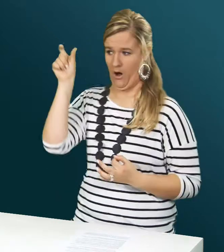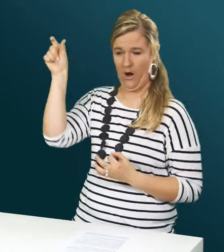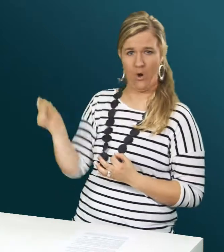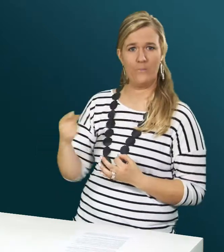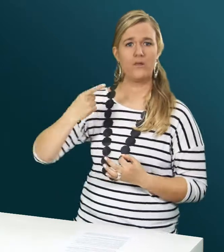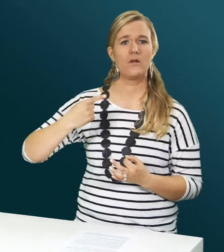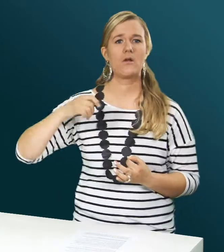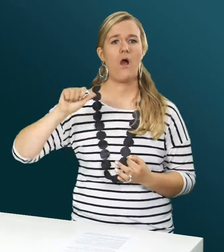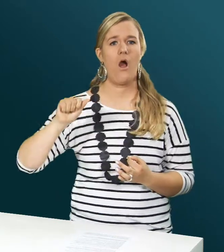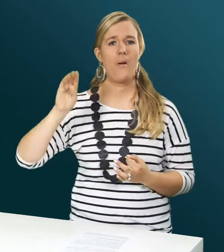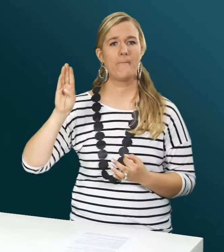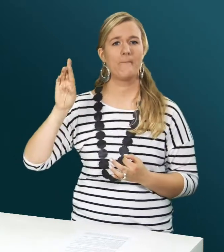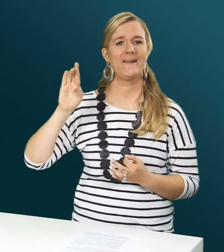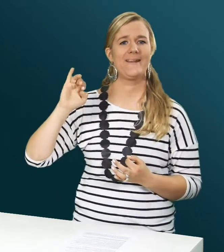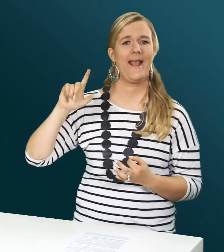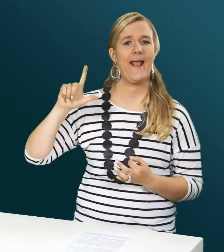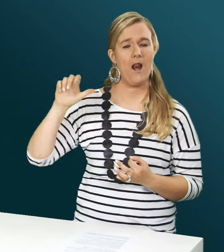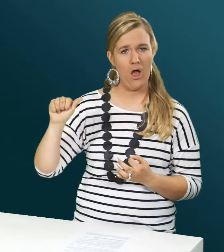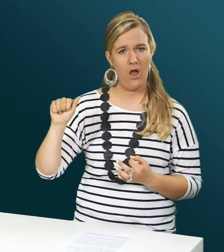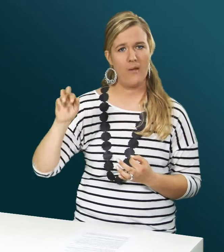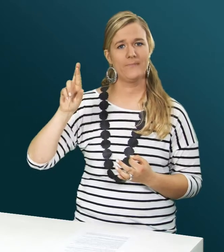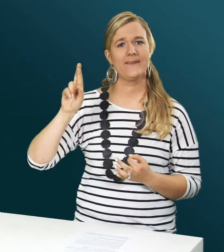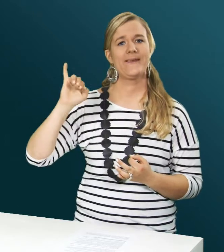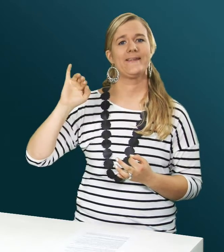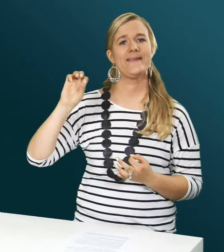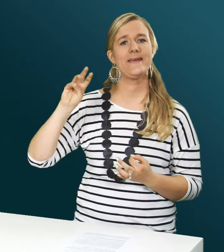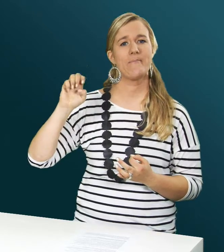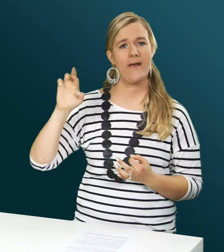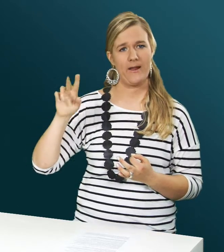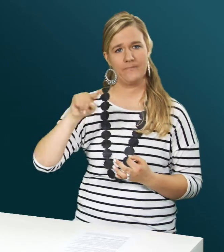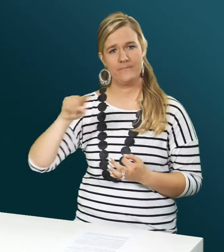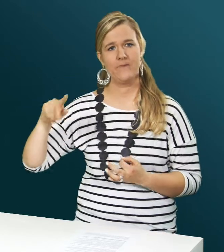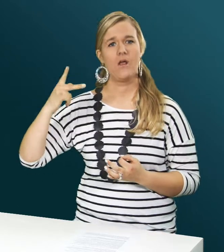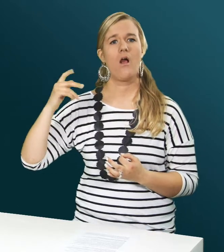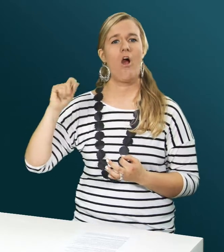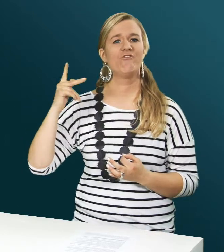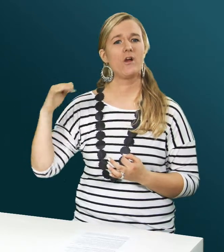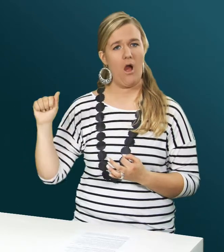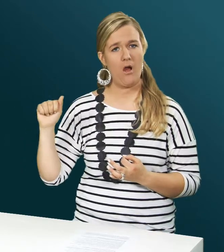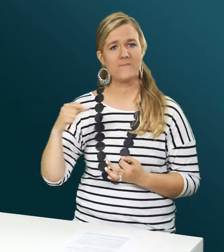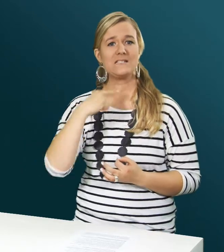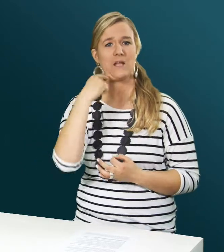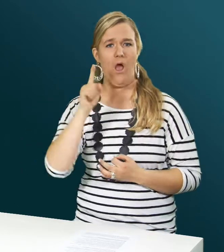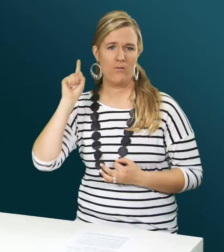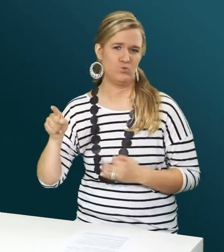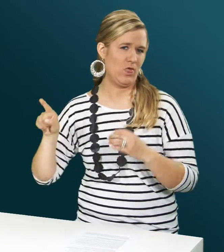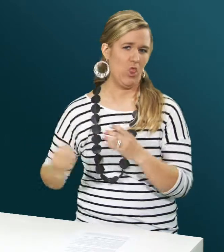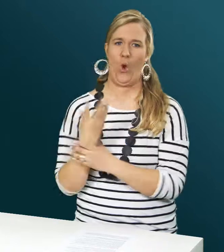Gabriela Riemer-Kafka, sagen, es müssten neue neutrale Kontrollorganisationen